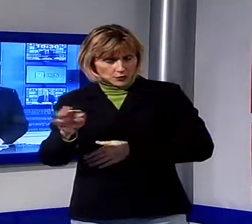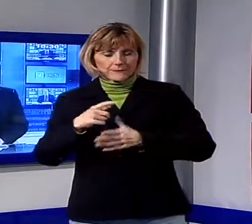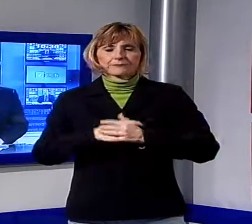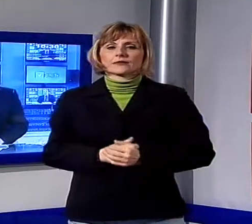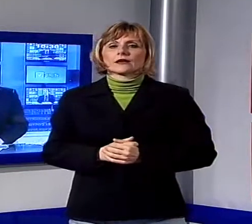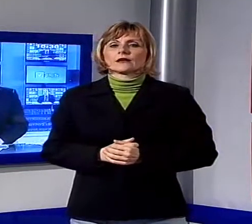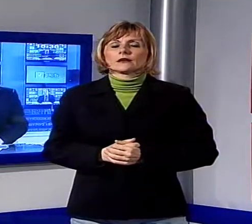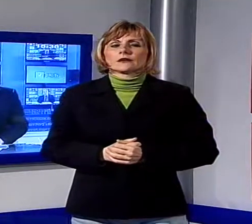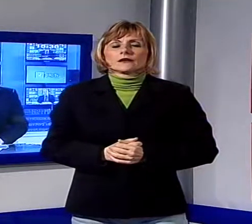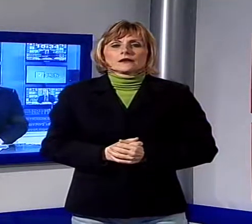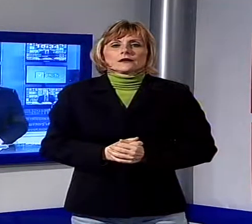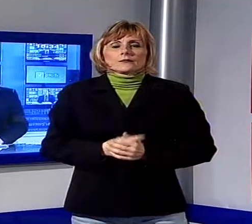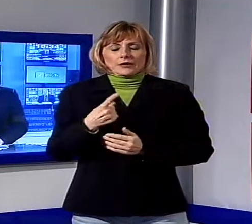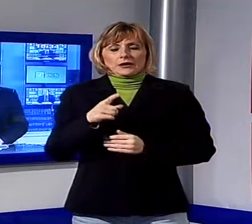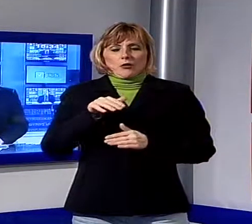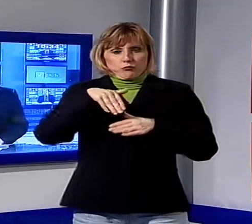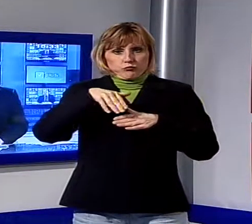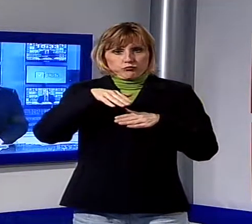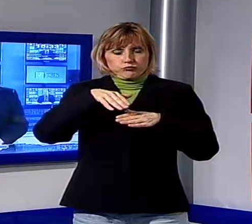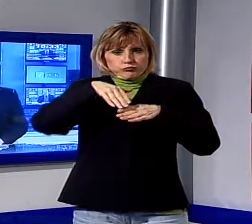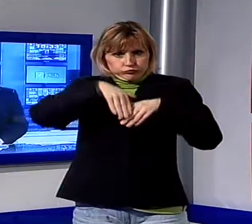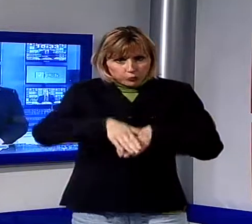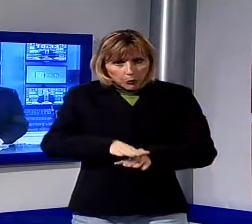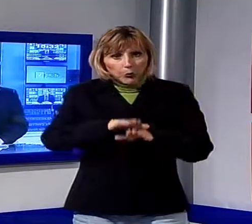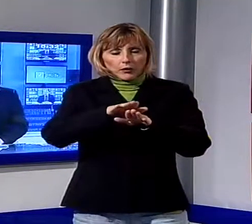strade disastrate da buche e asfalto che cede. Vediamo.